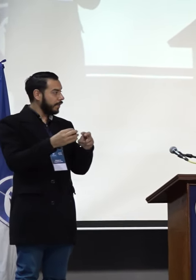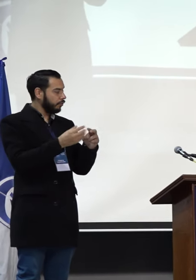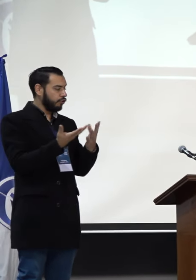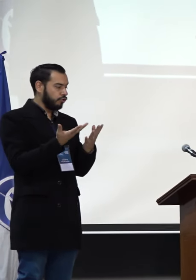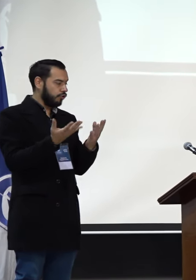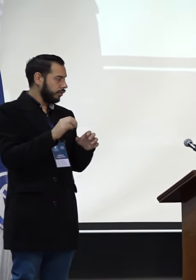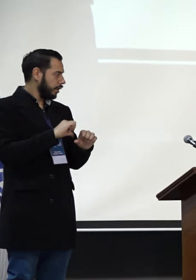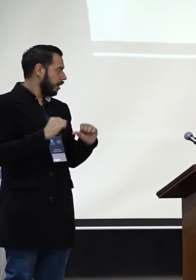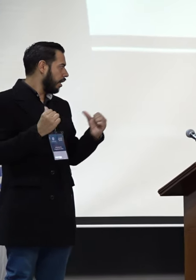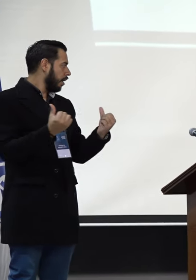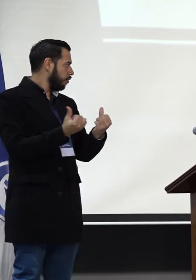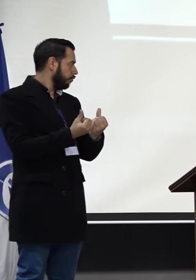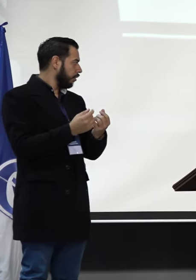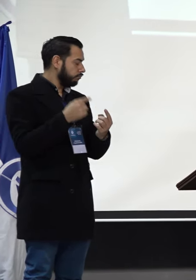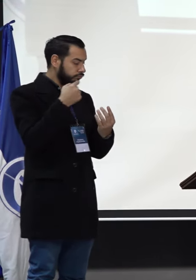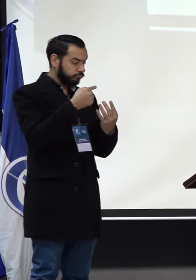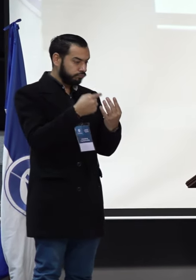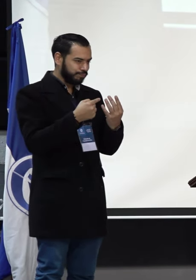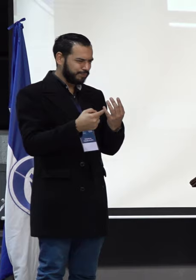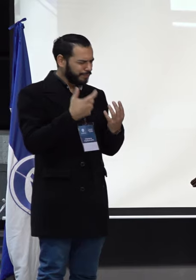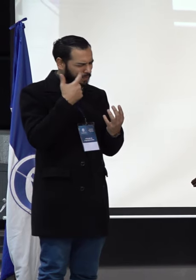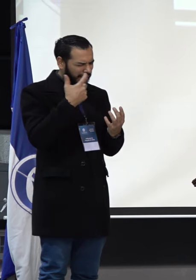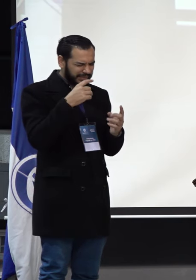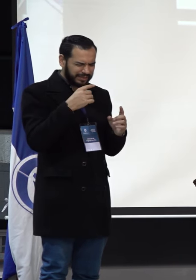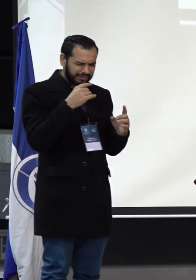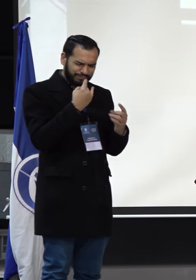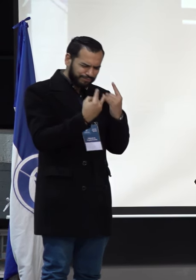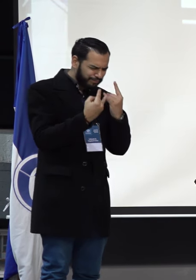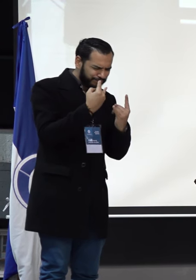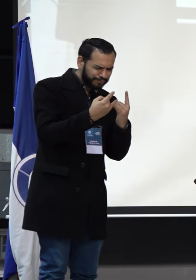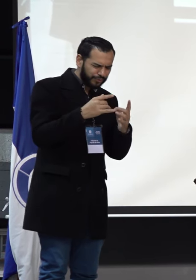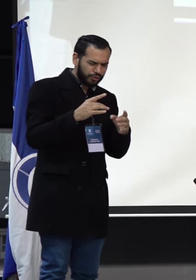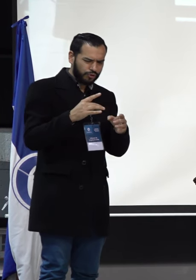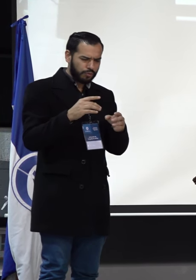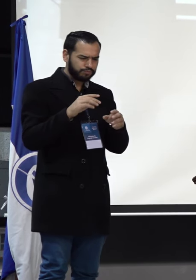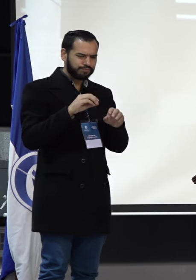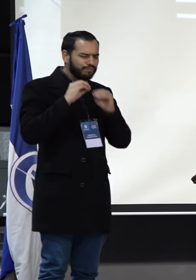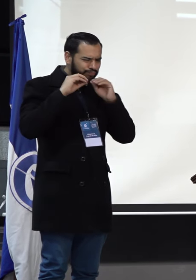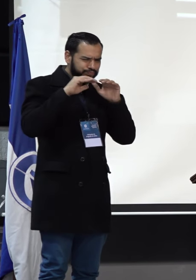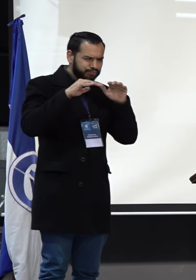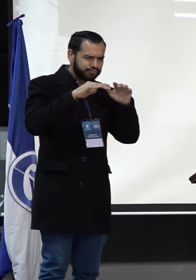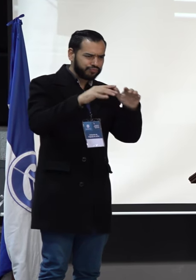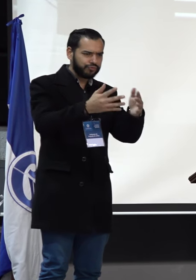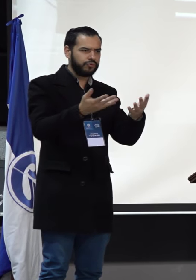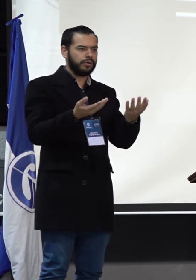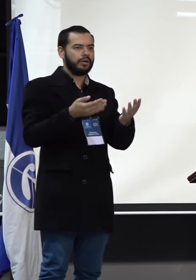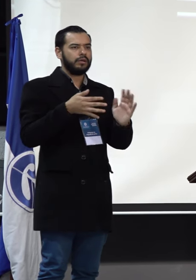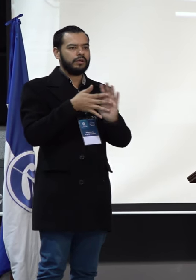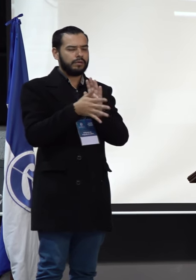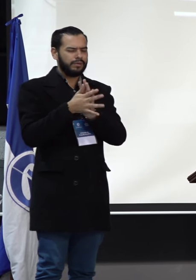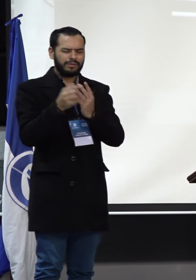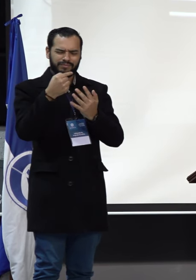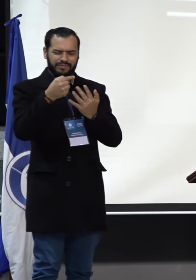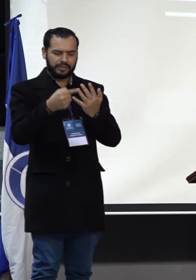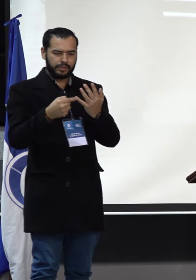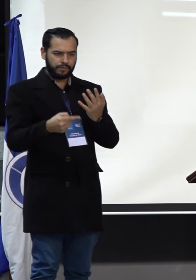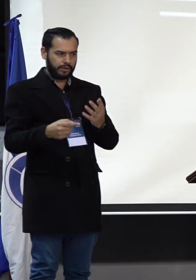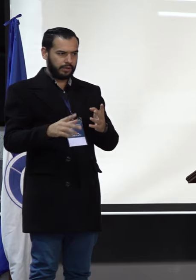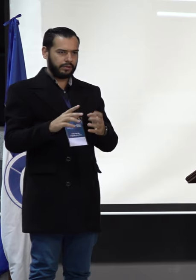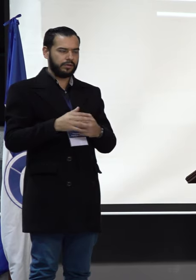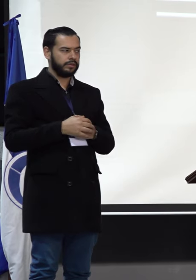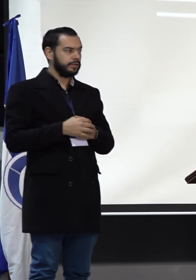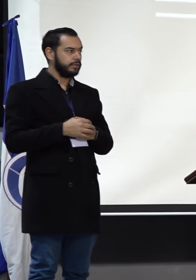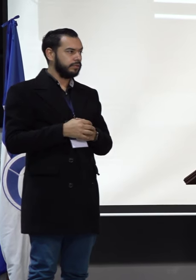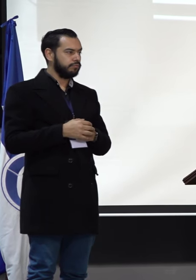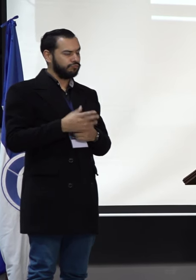orden de ideas pues también nos interesa potenciar su socialización y divulgación mediante diferentes mecanismos de publicación.